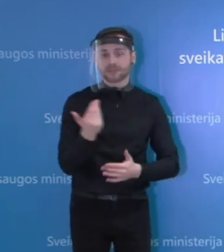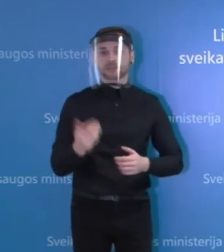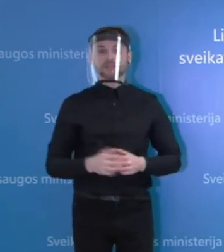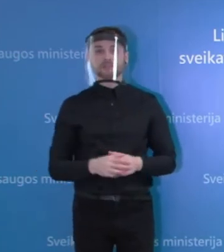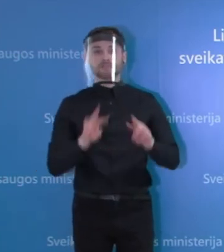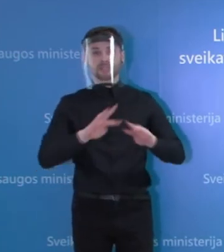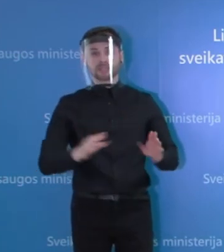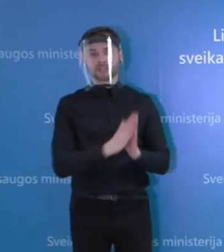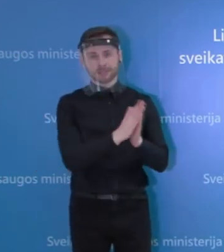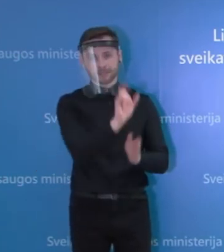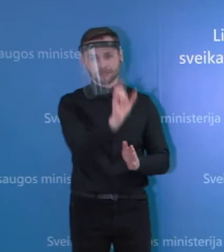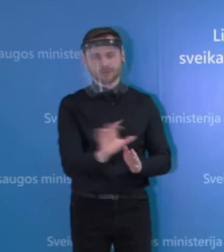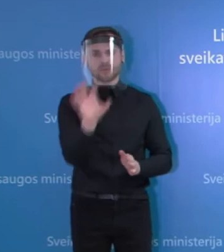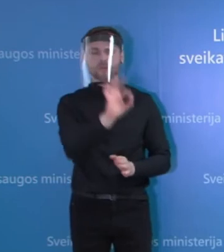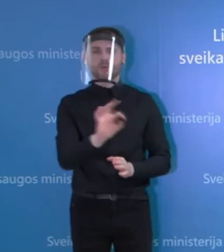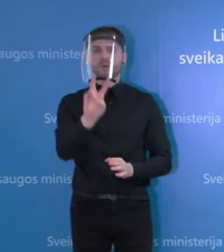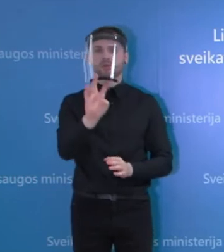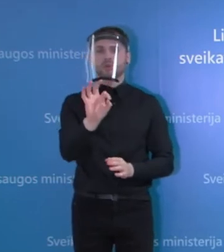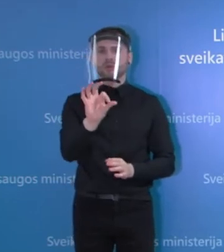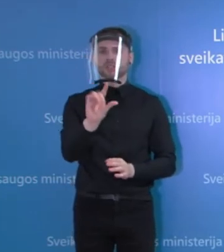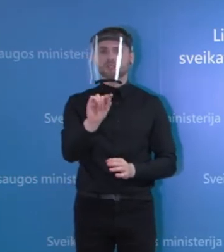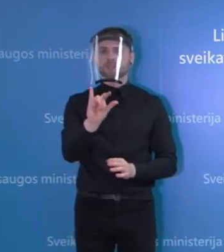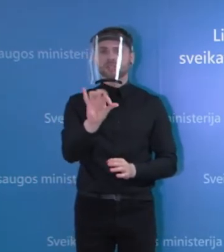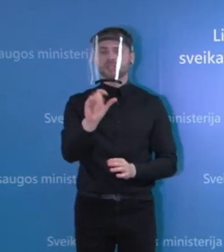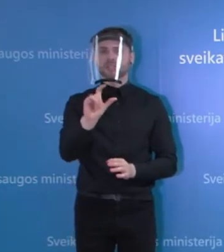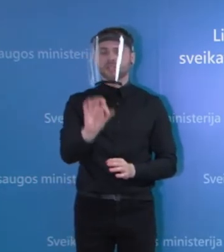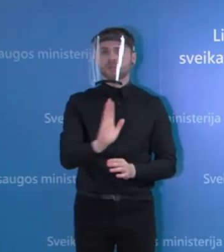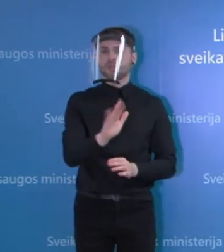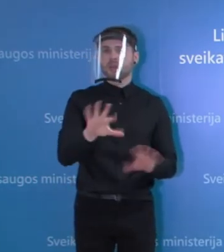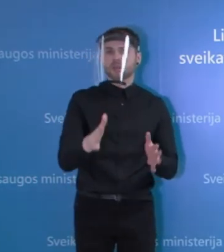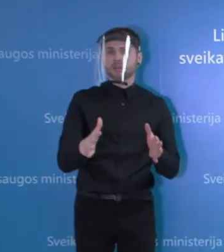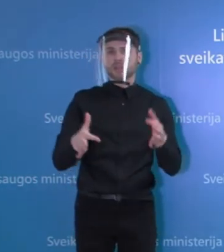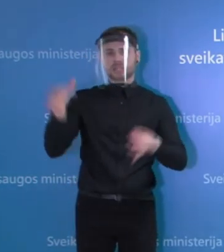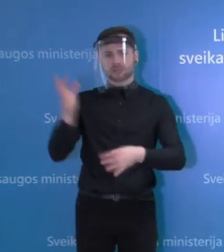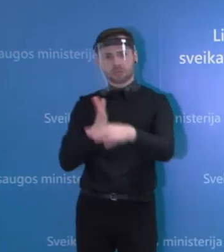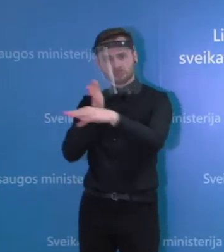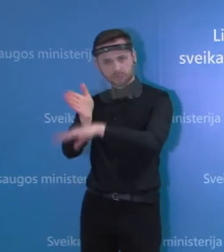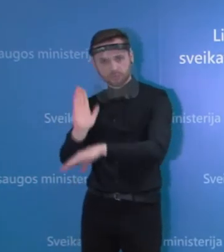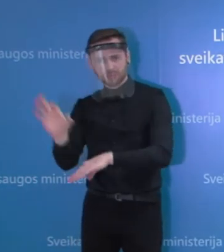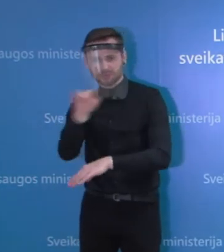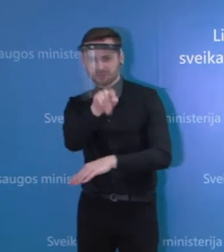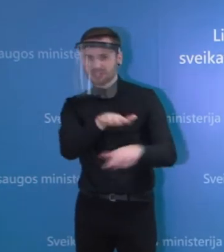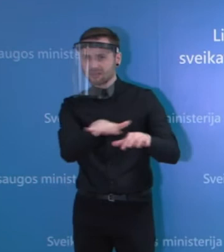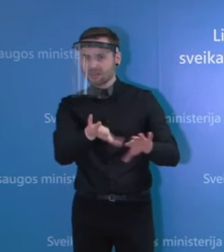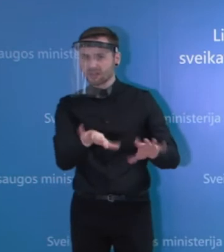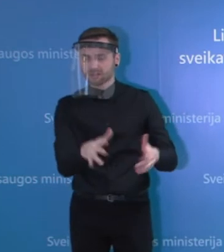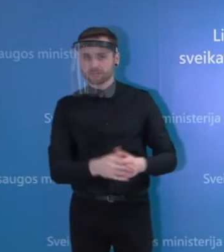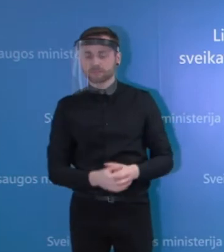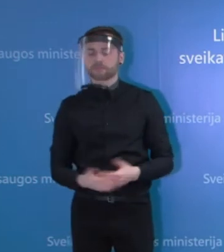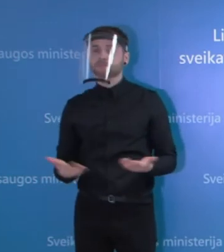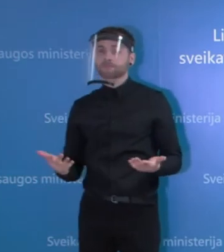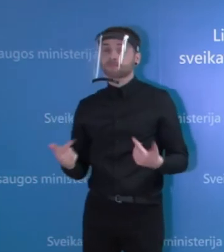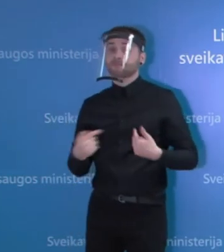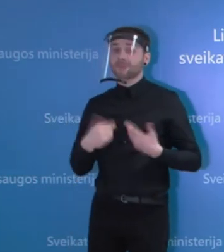prašau, dėl hospiso, ar planuojate kreiptis į teisę saubą? Tai aš